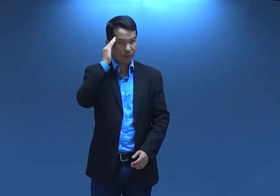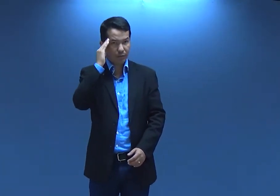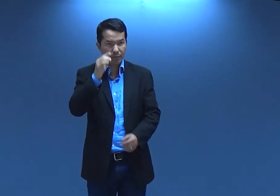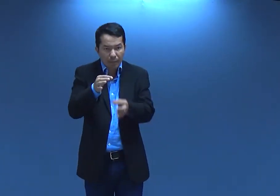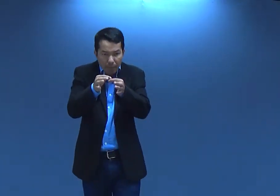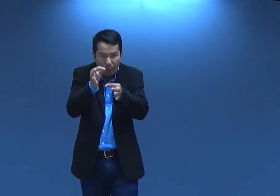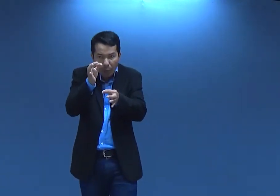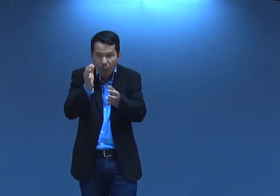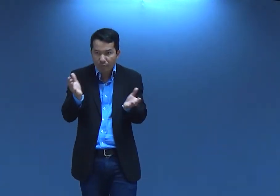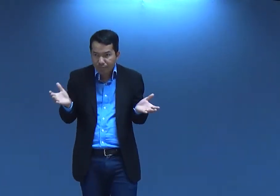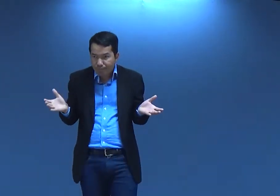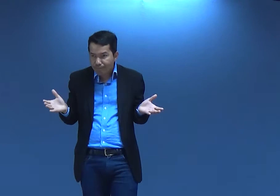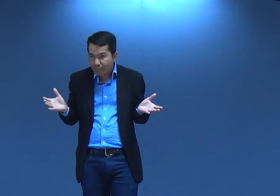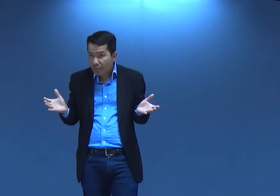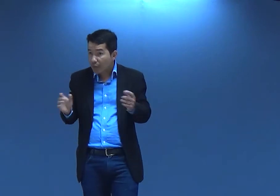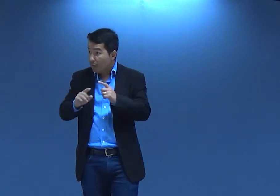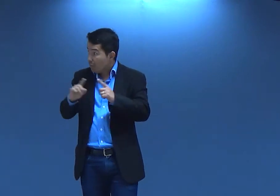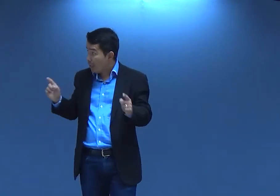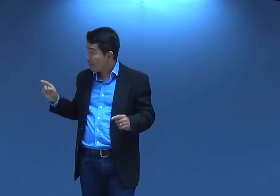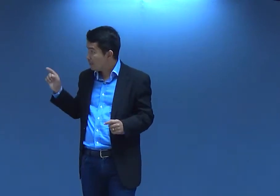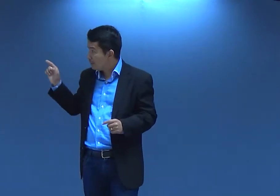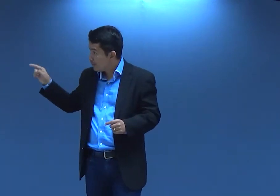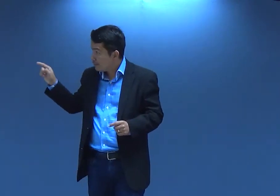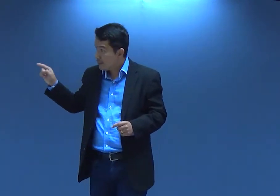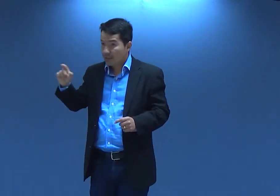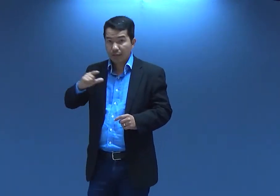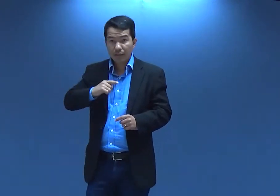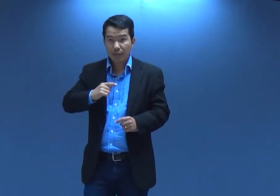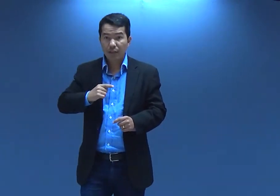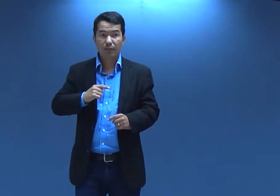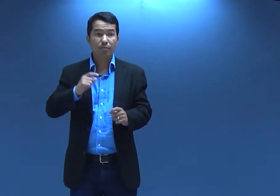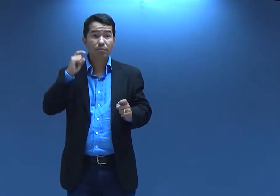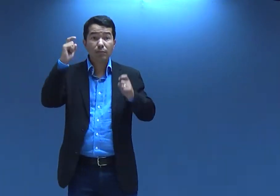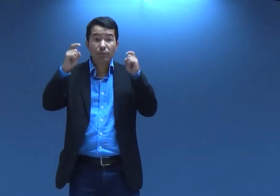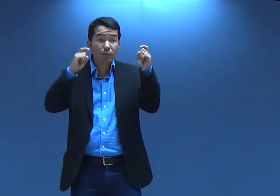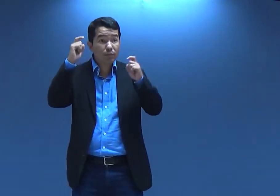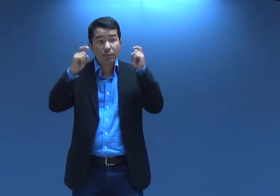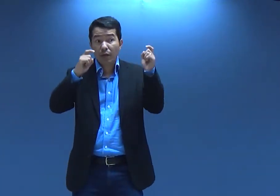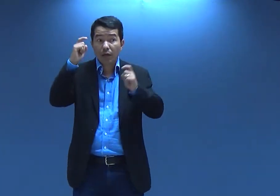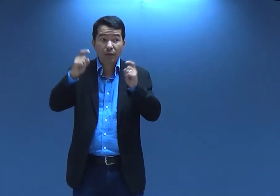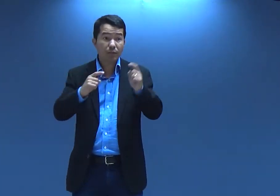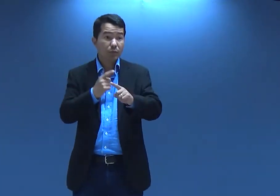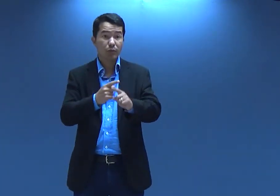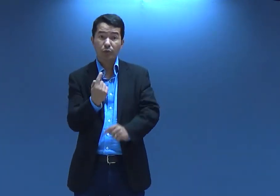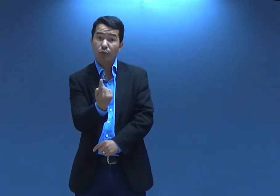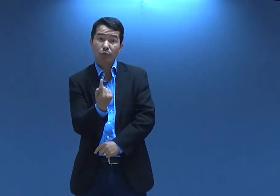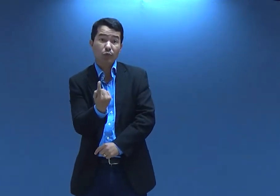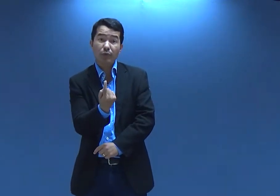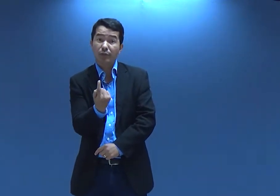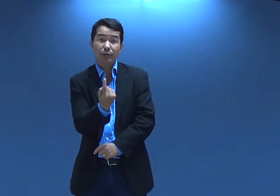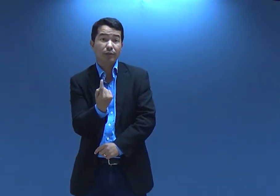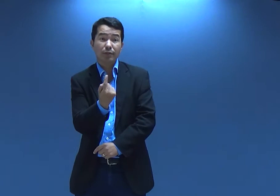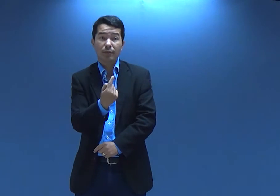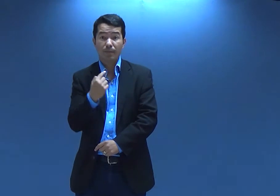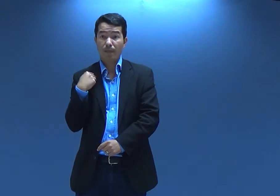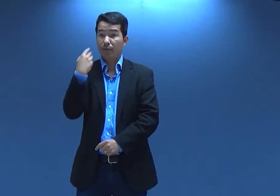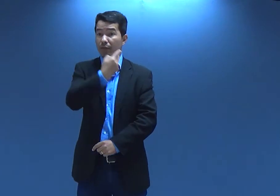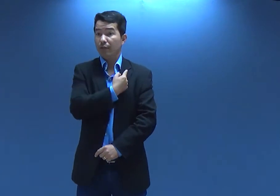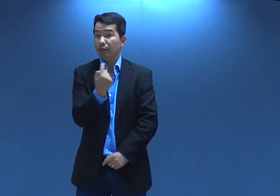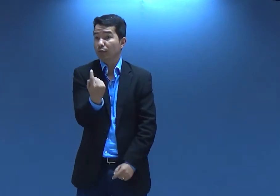mais do que isso. Então, o tempo de vida era muito curto. Mas eles ficaram preocupados. Porque daí, né? Ela ficou